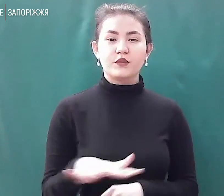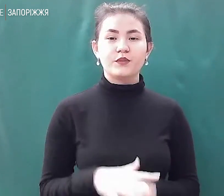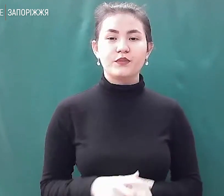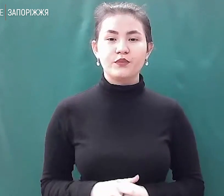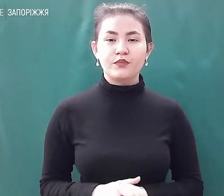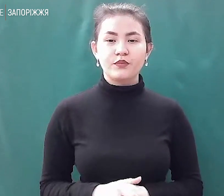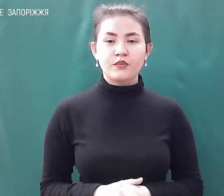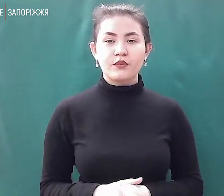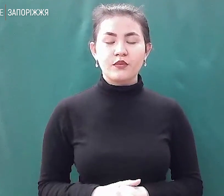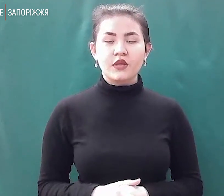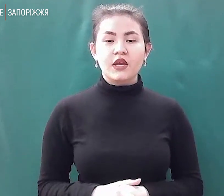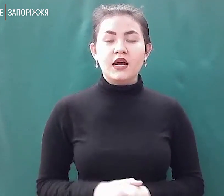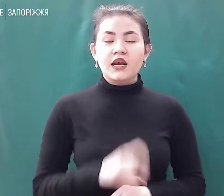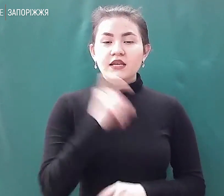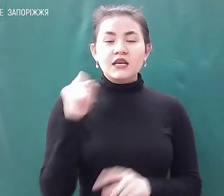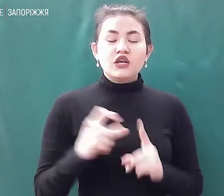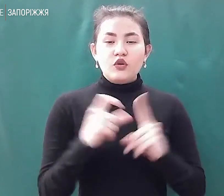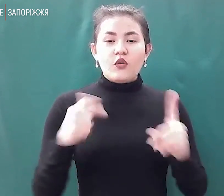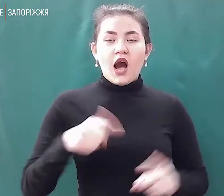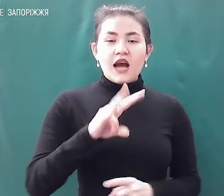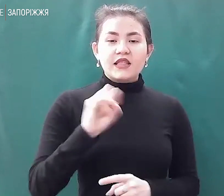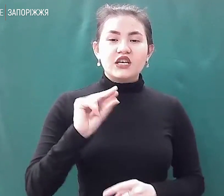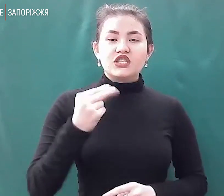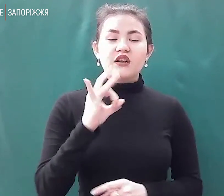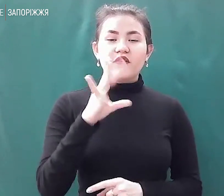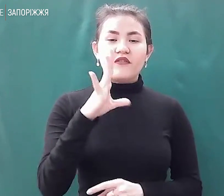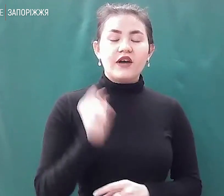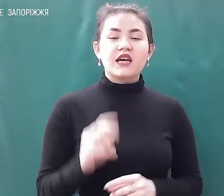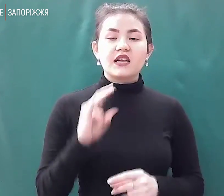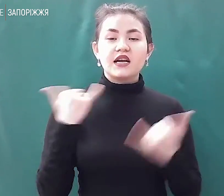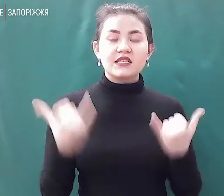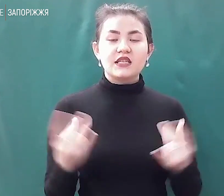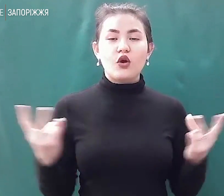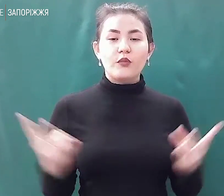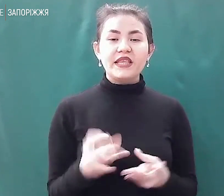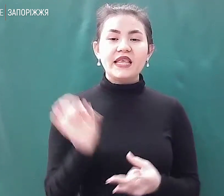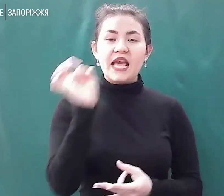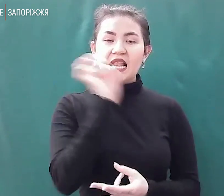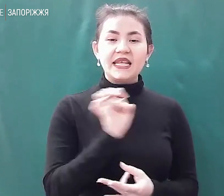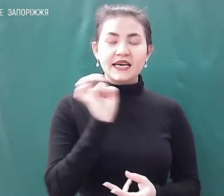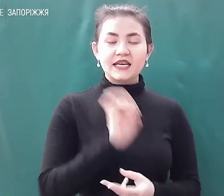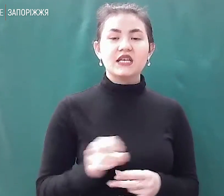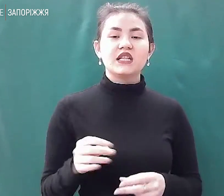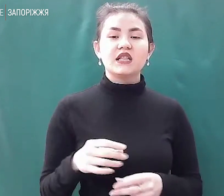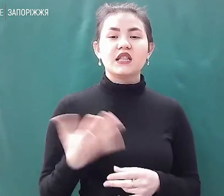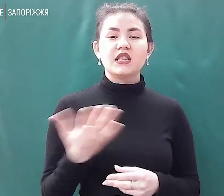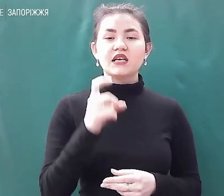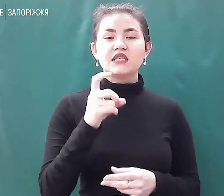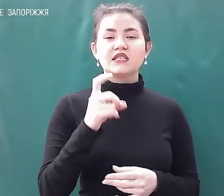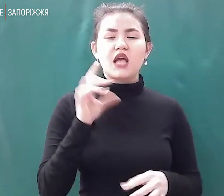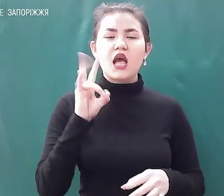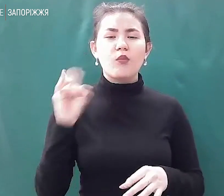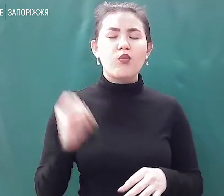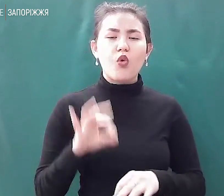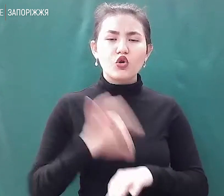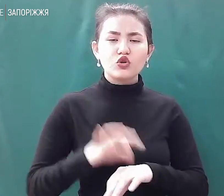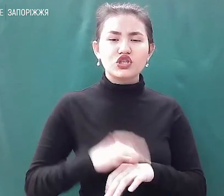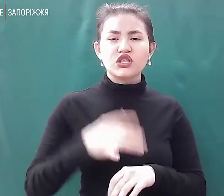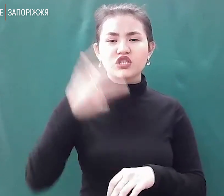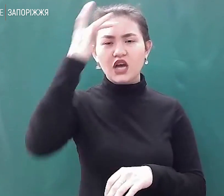За словами Ганни Череватої, наразі необхідні ліки. Знеболююче, жарознижуюче, краплі в ніс, людяники